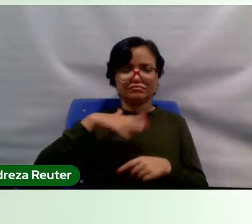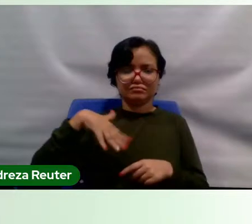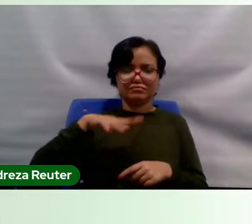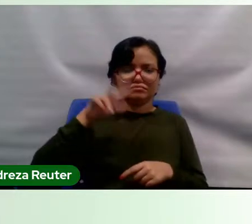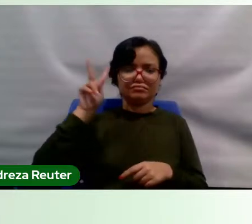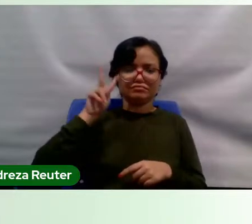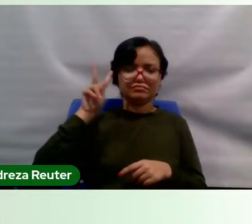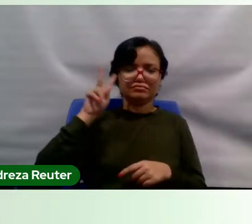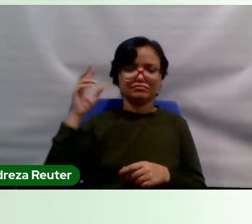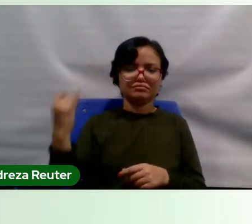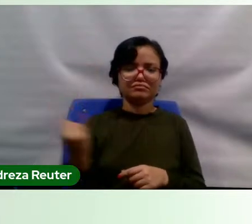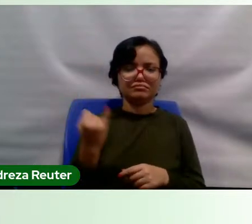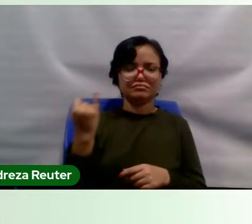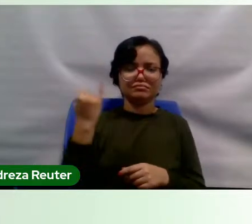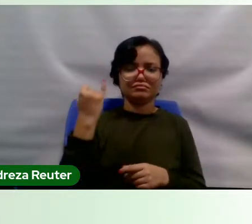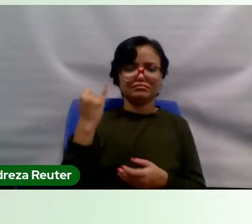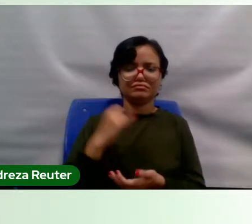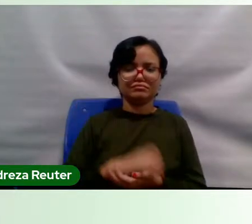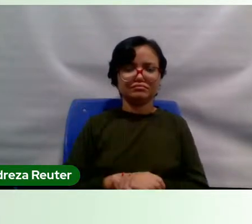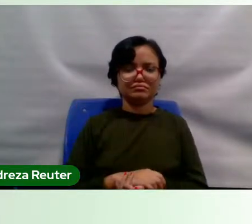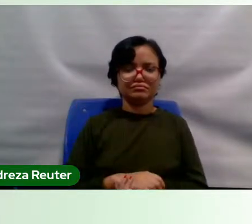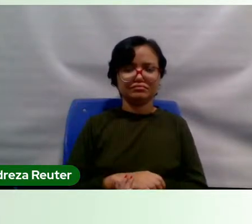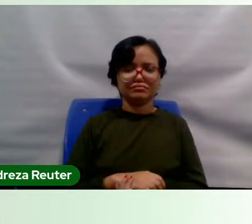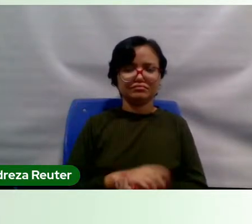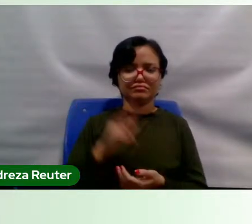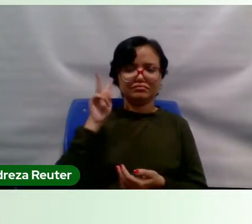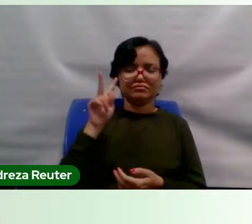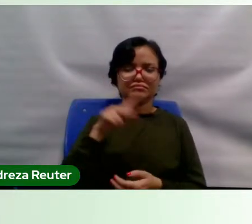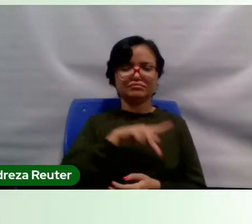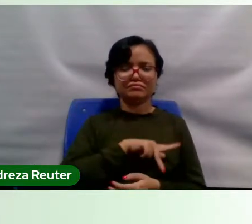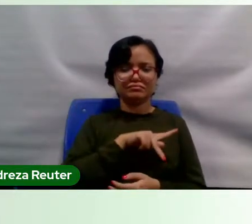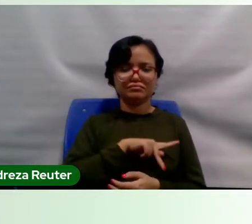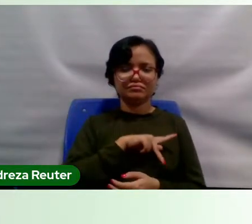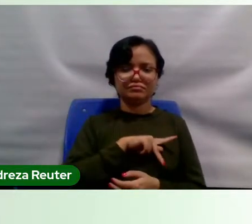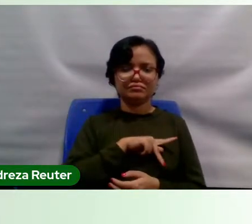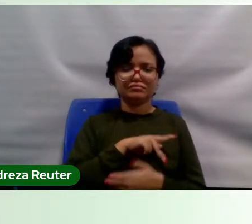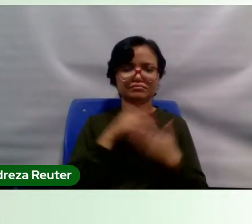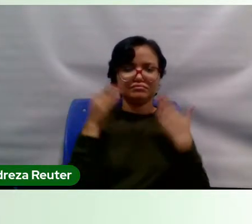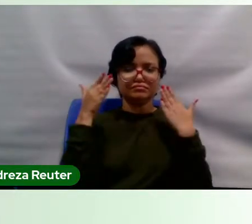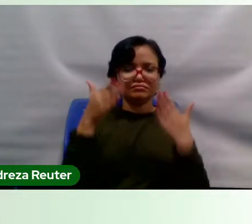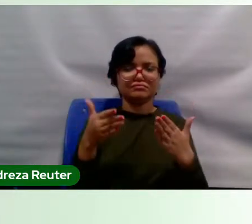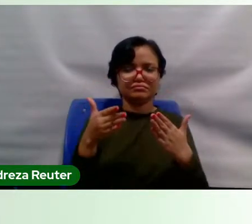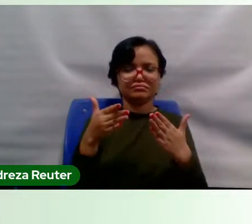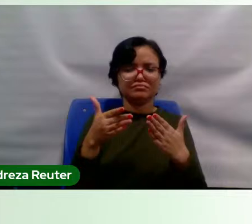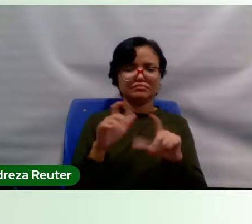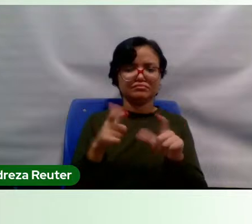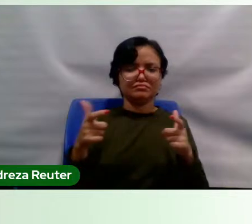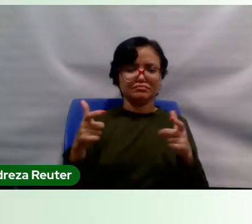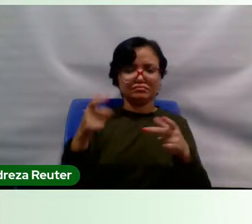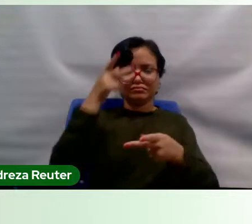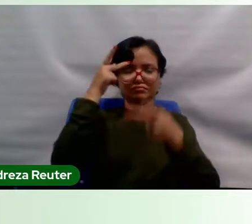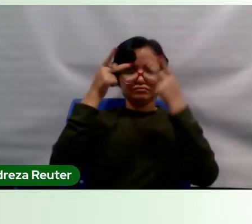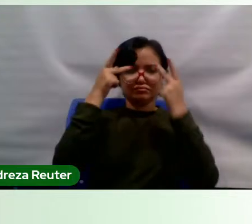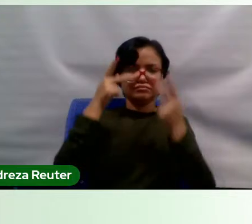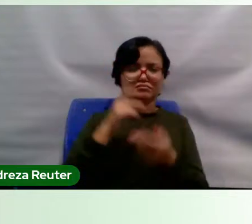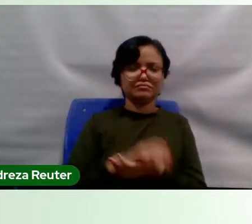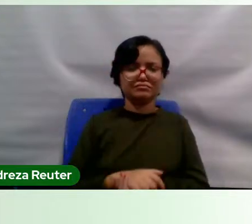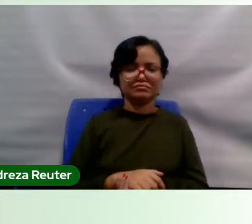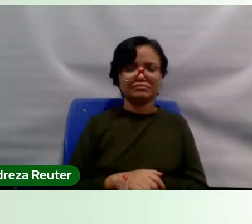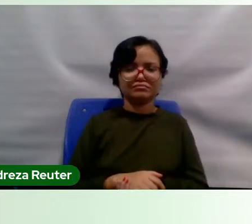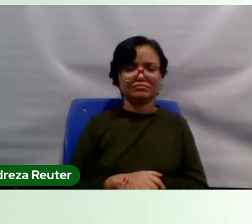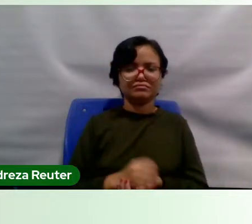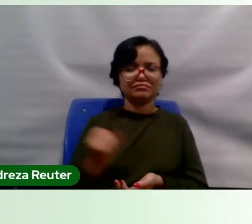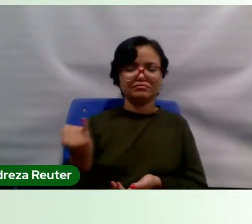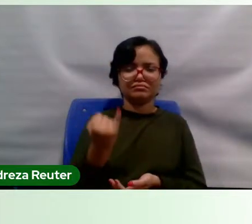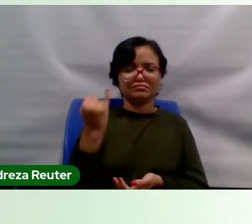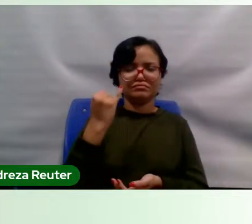a importância da história pública, que é a história que se dedica para um grande público, a importância de uma